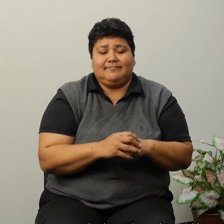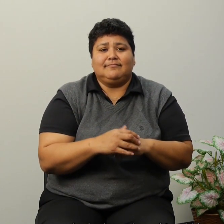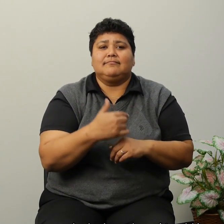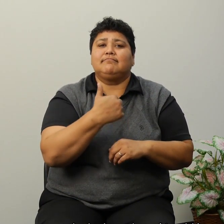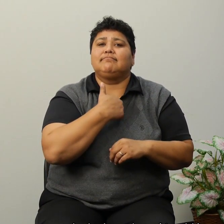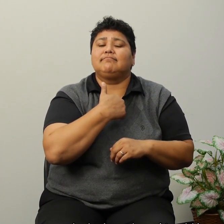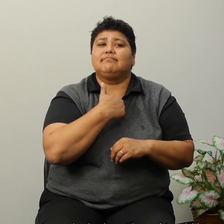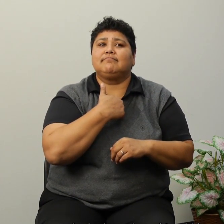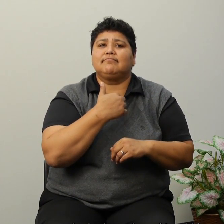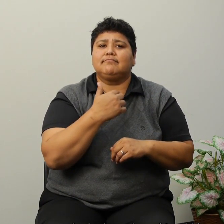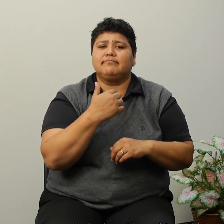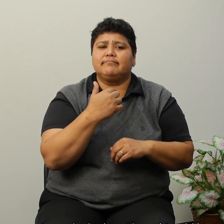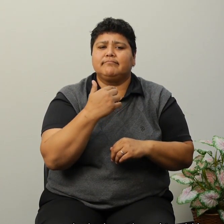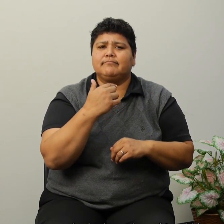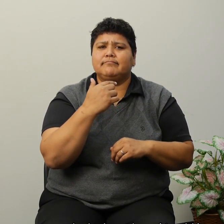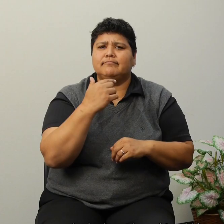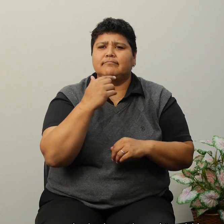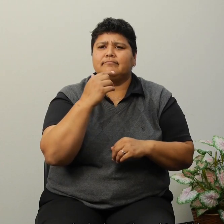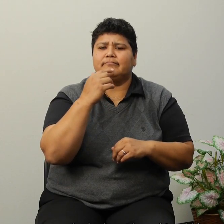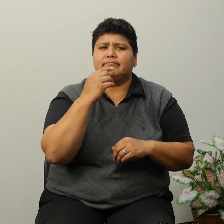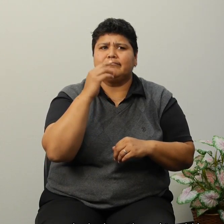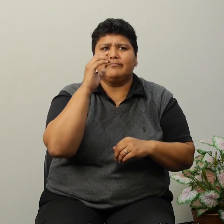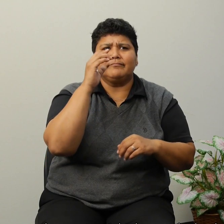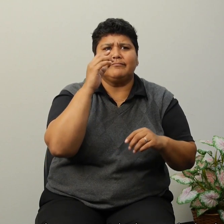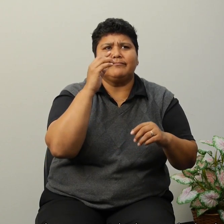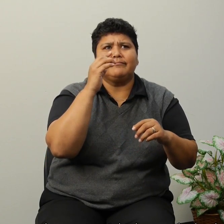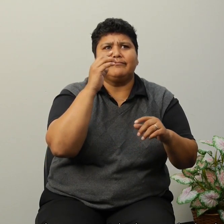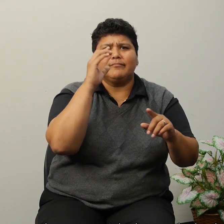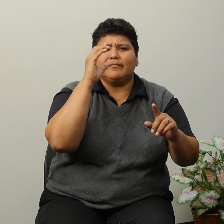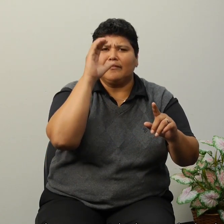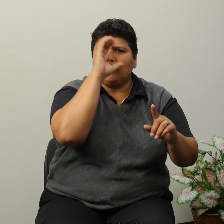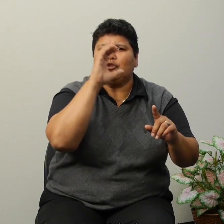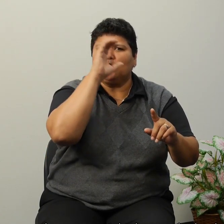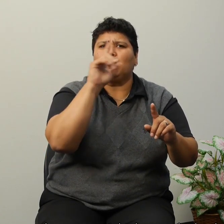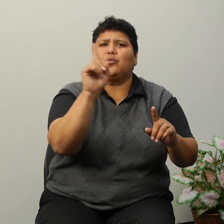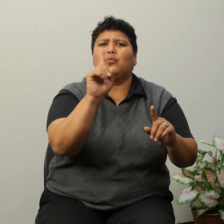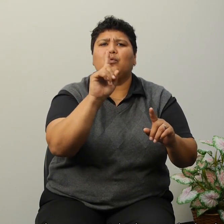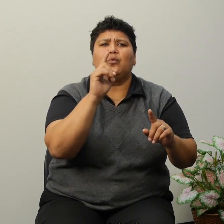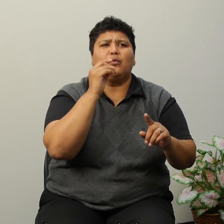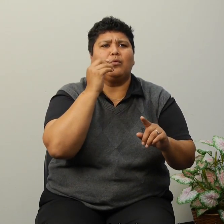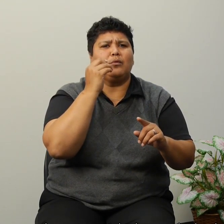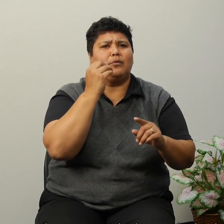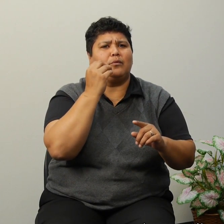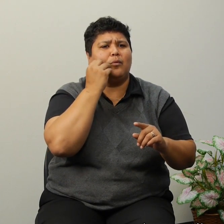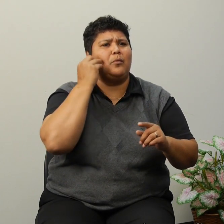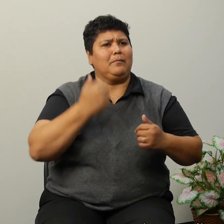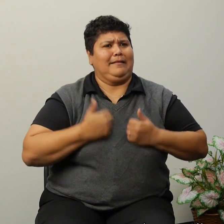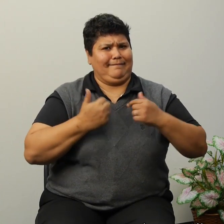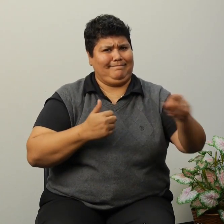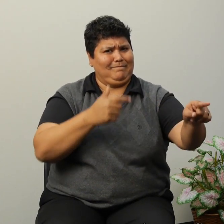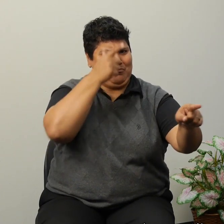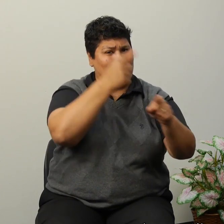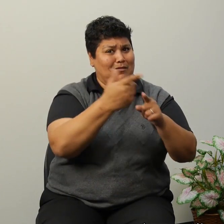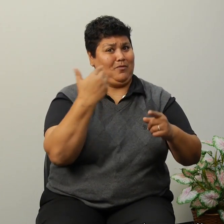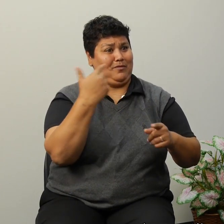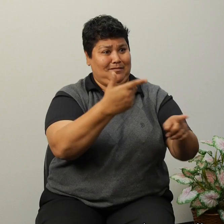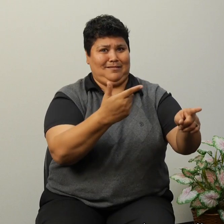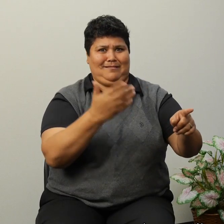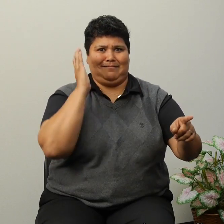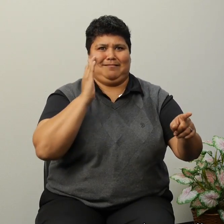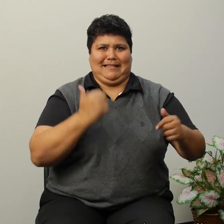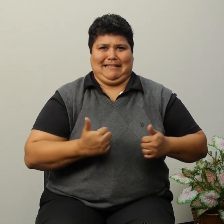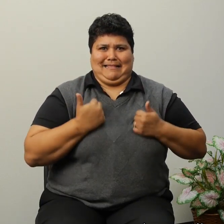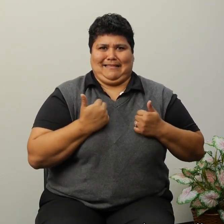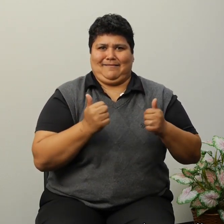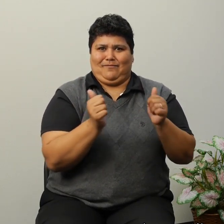buscando donde vivir porque estaba viviendo conmigo, pero en mi casa